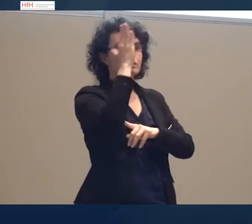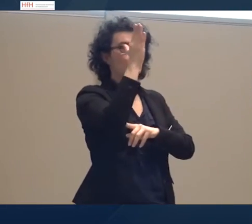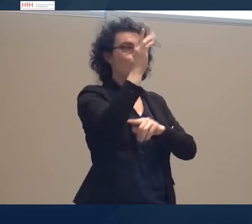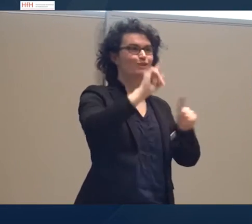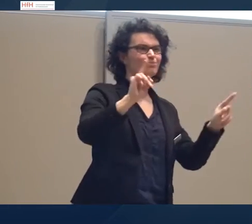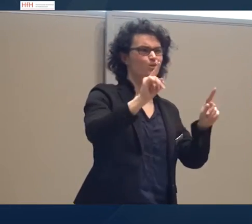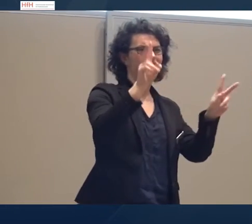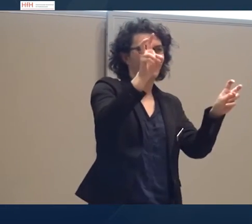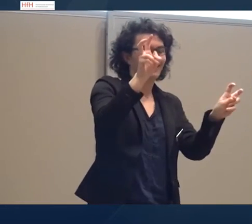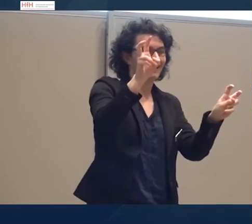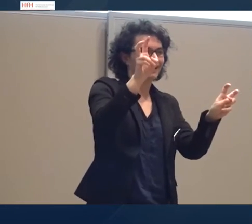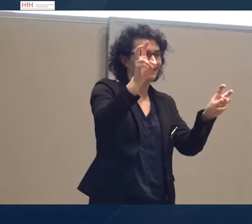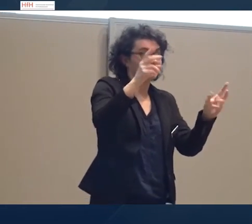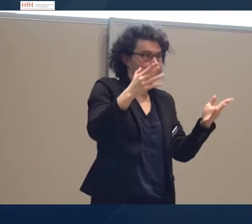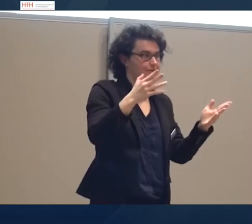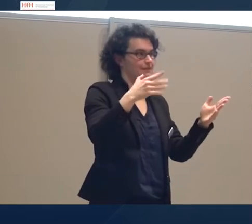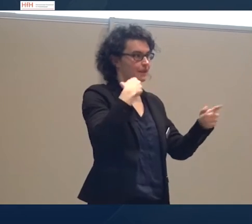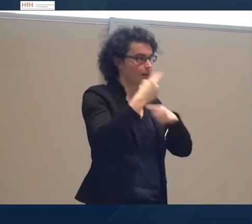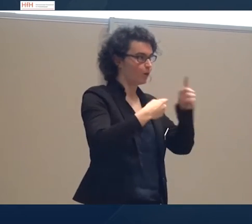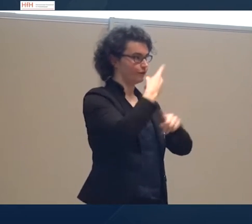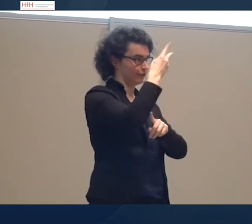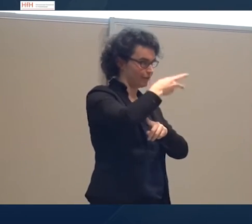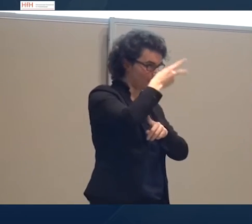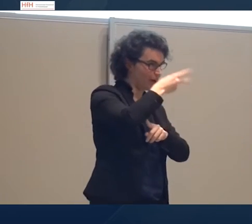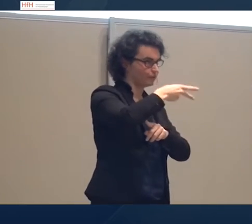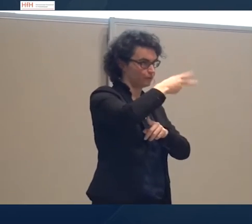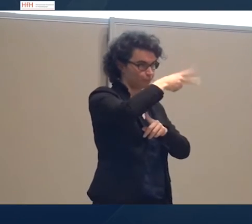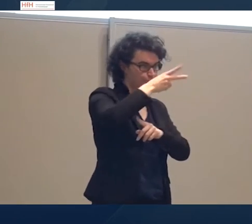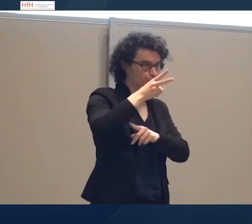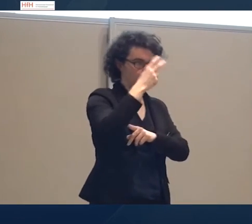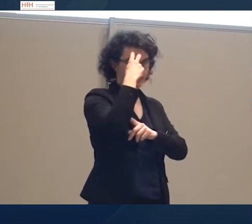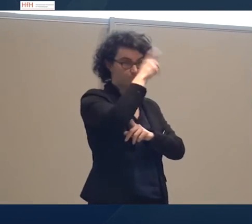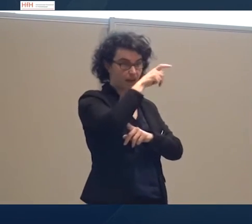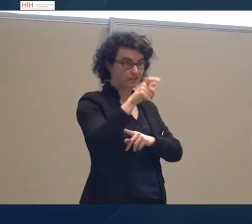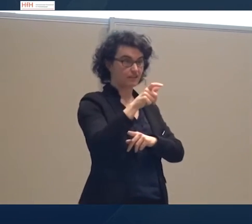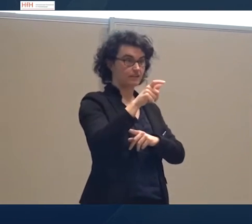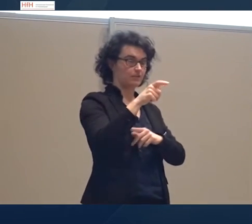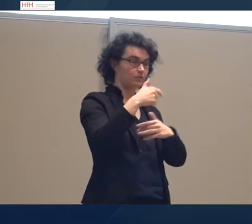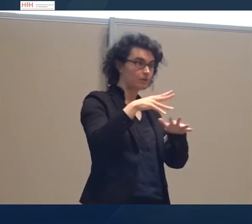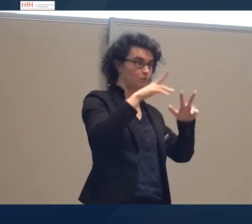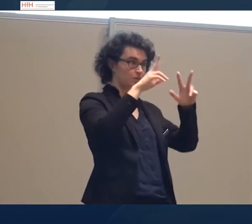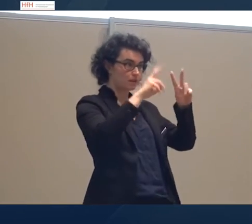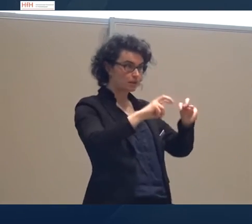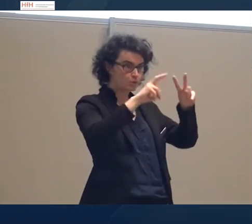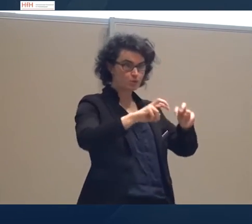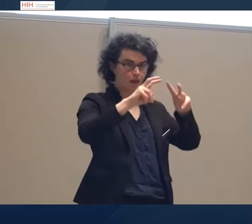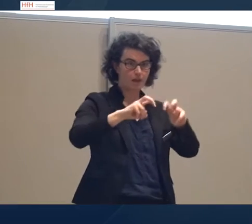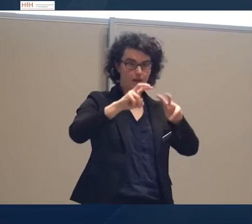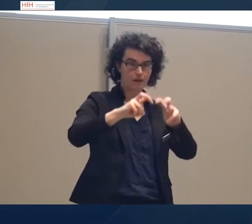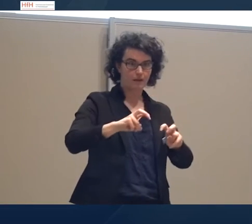dann die ganzen Videoaufnahmen aufzunehmen mit unseren Experten, die wir hier nach EOG analysieren. Und dafür müssen wir uns wissen,